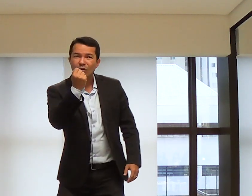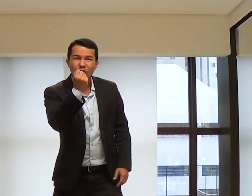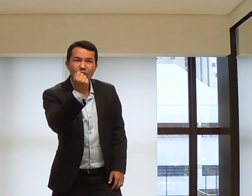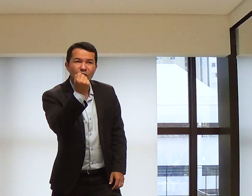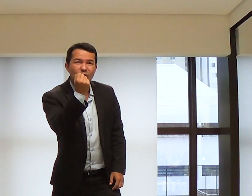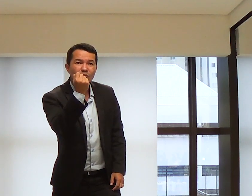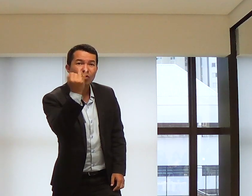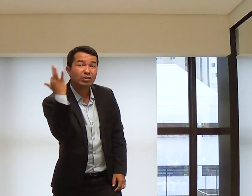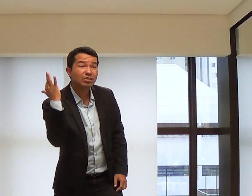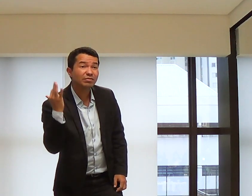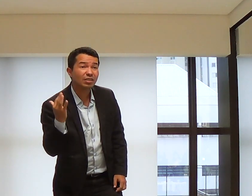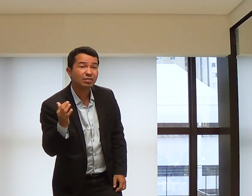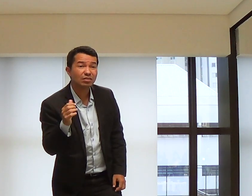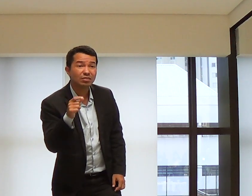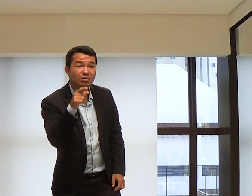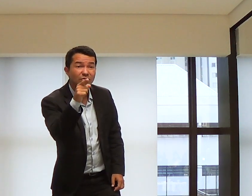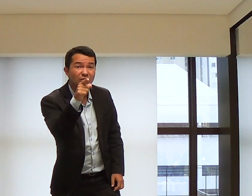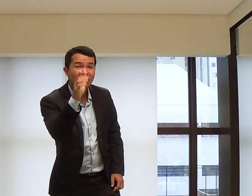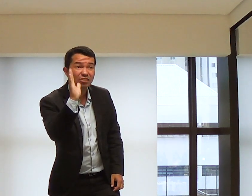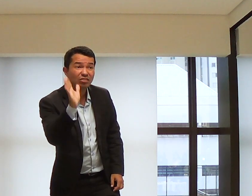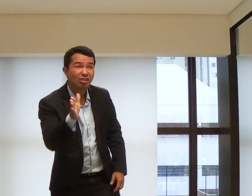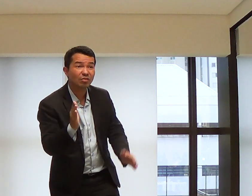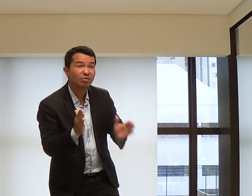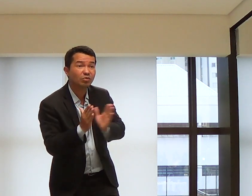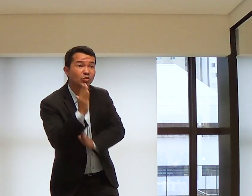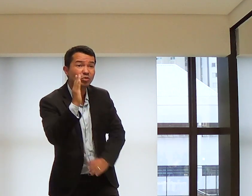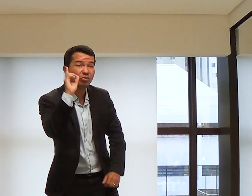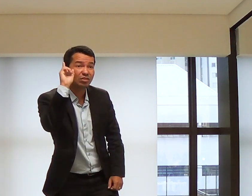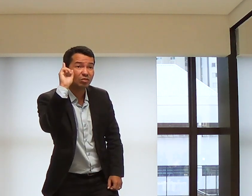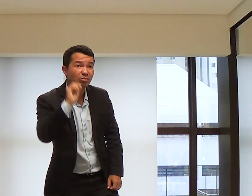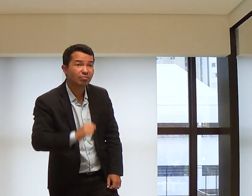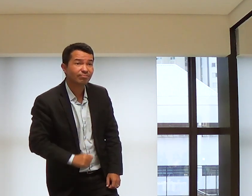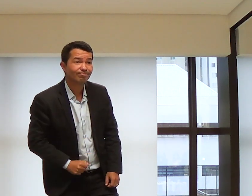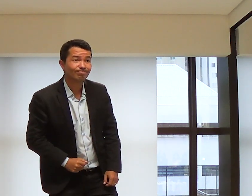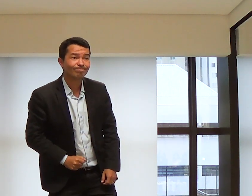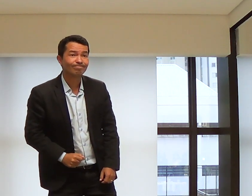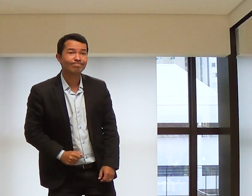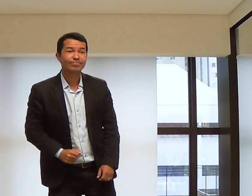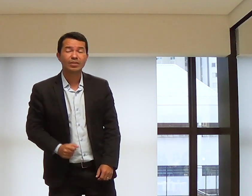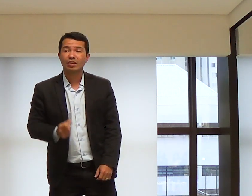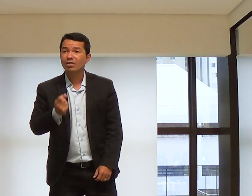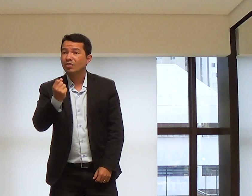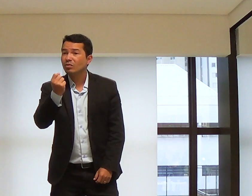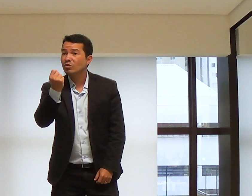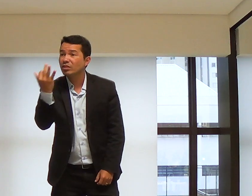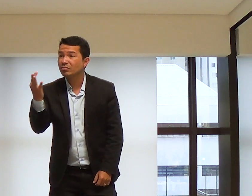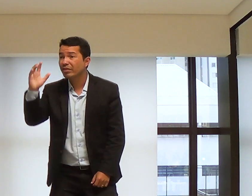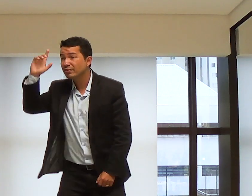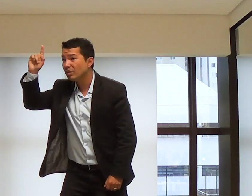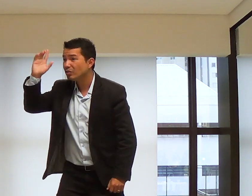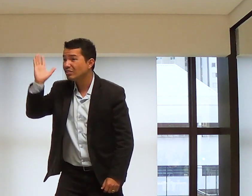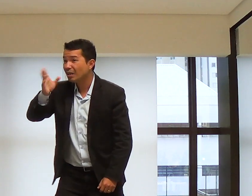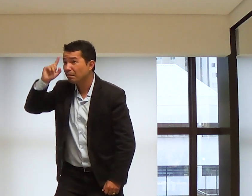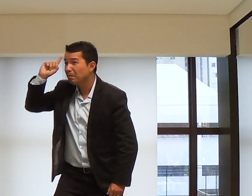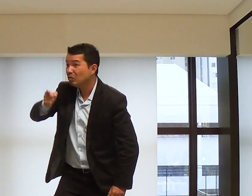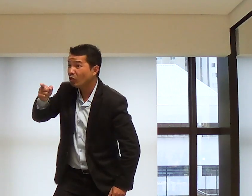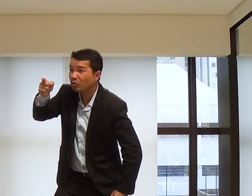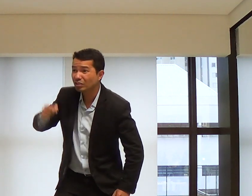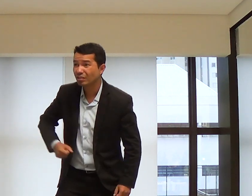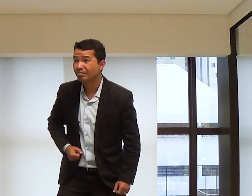E você é obrigado a obedecer. Agora, quantas vezes você já fugiu de Deus? Quantas vezes